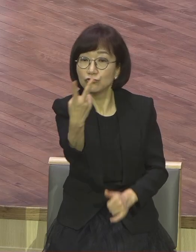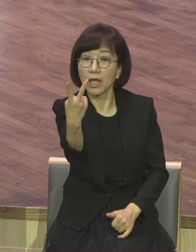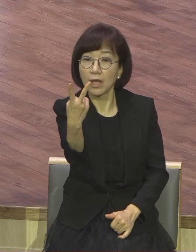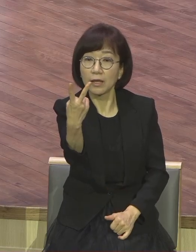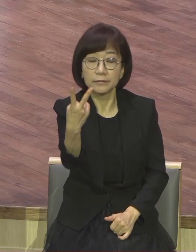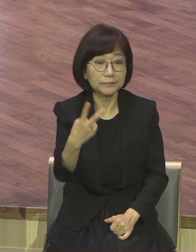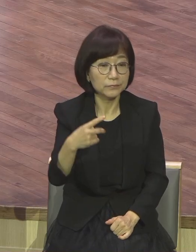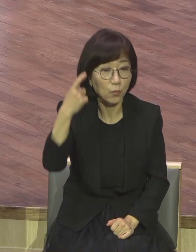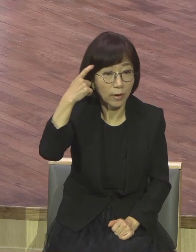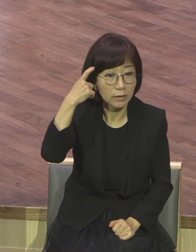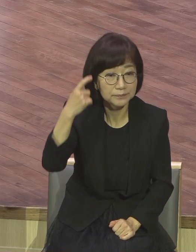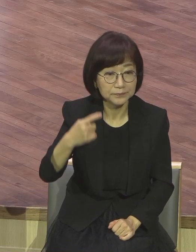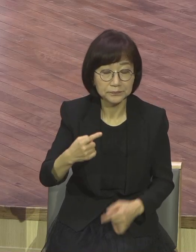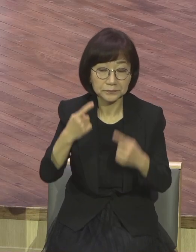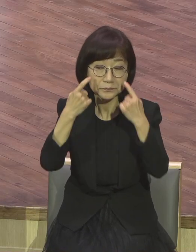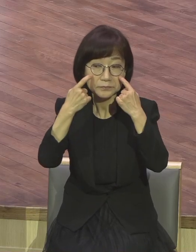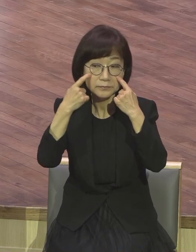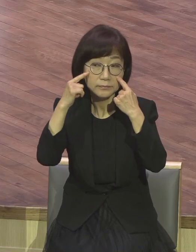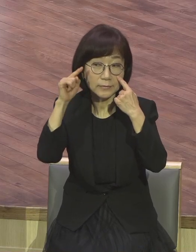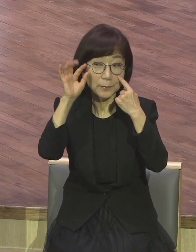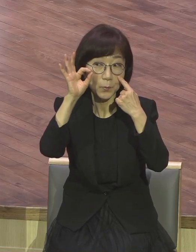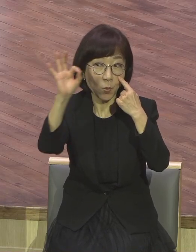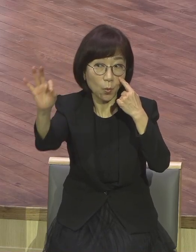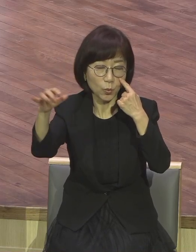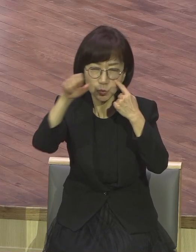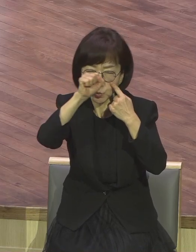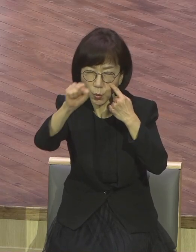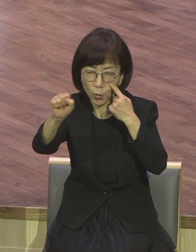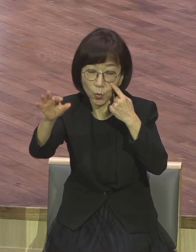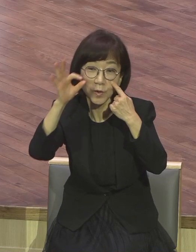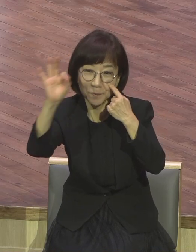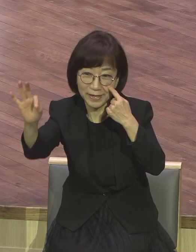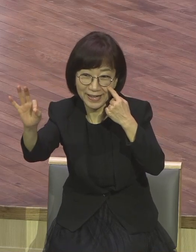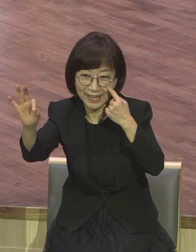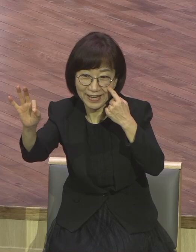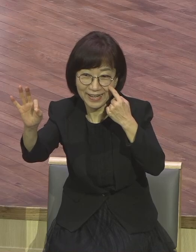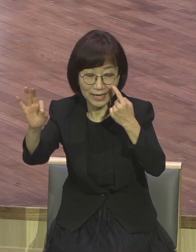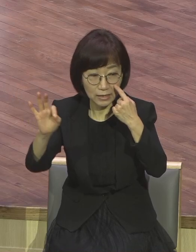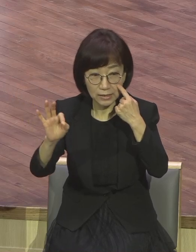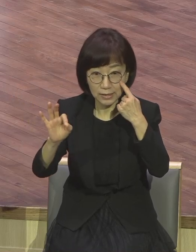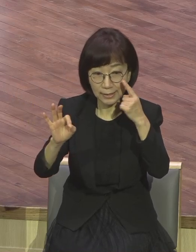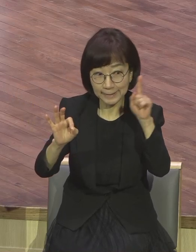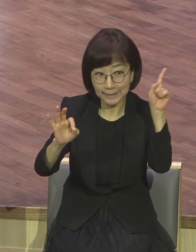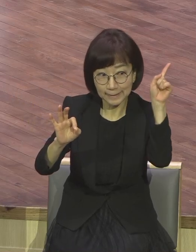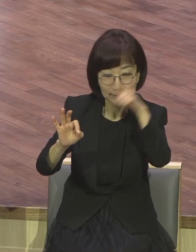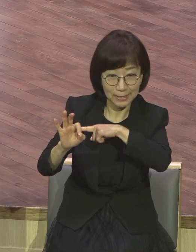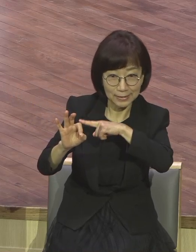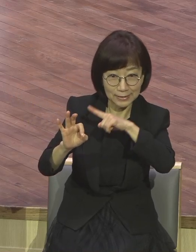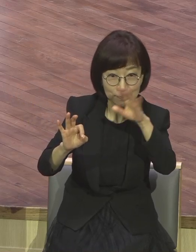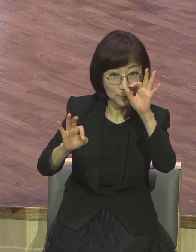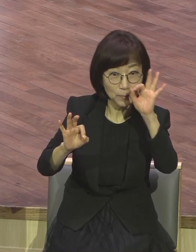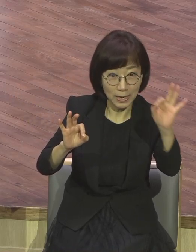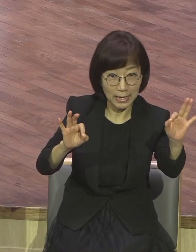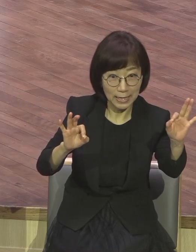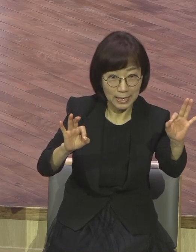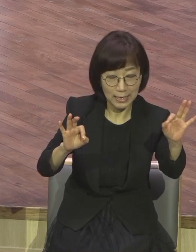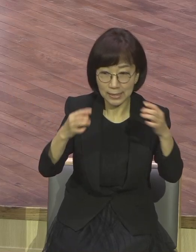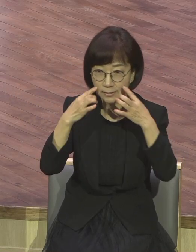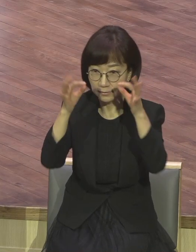눈은 인생의 좋은 점을 보도록 만들었고 한 눈은 안 좋은 점을 보도록 만들었다.